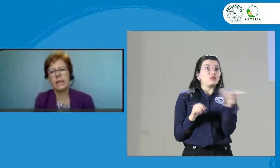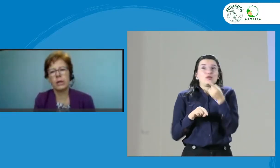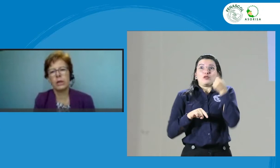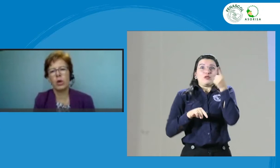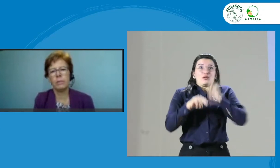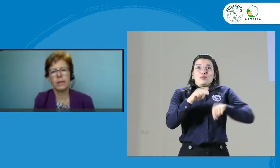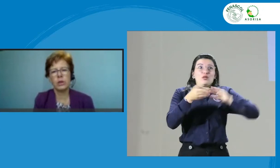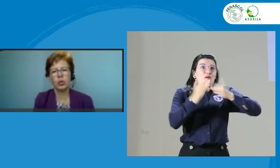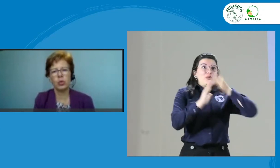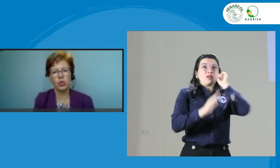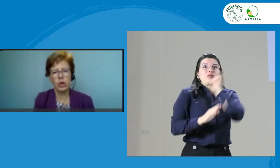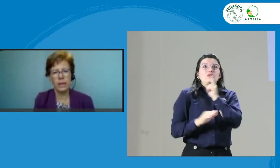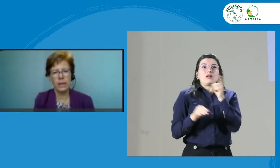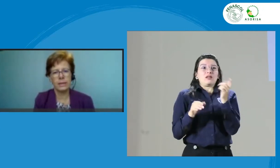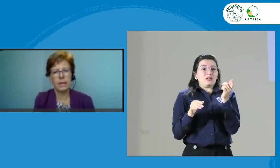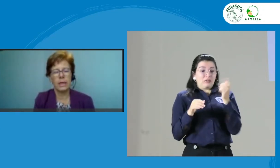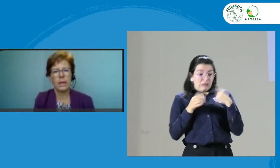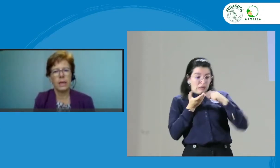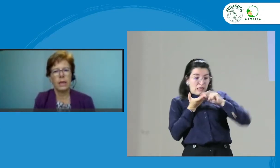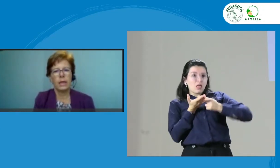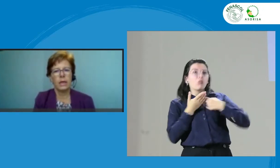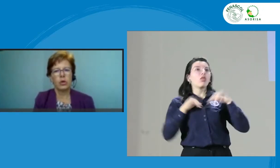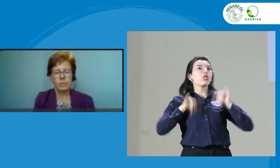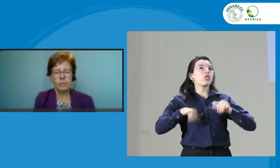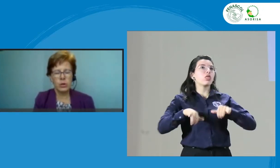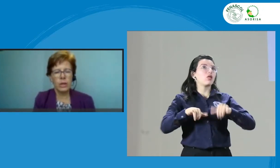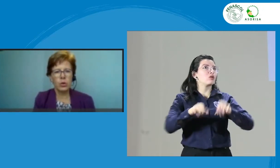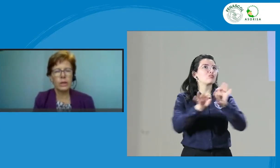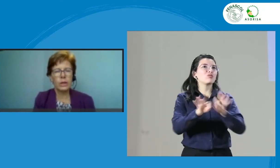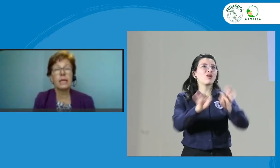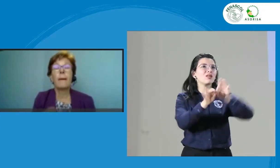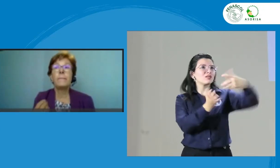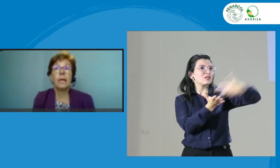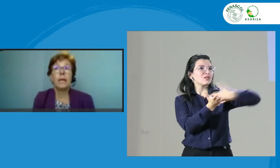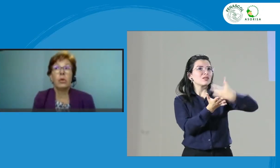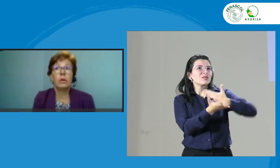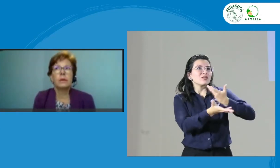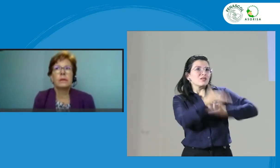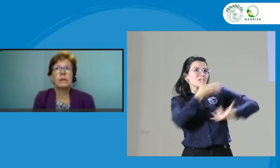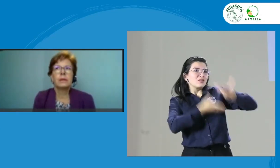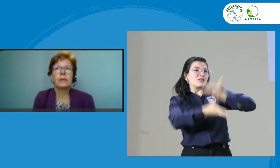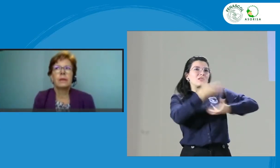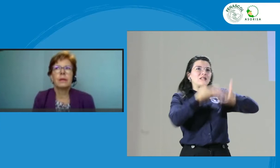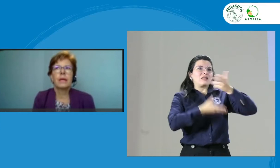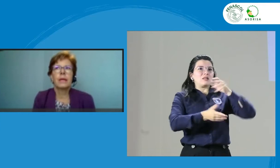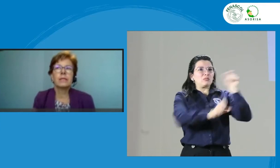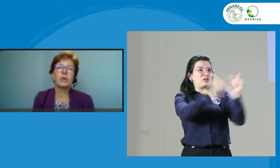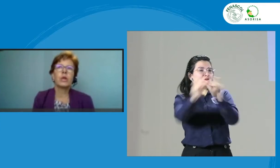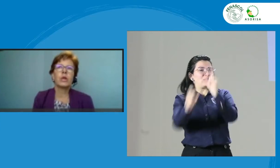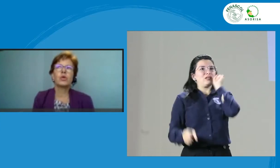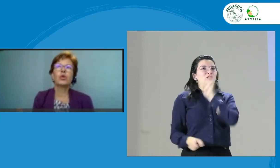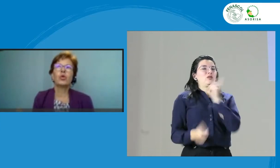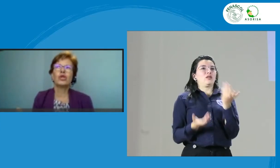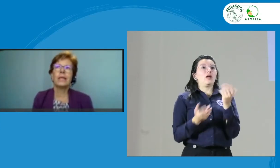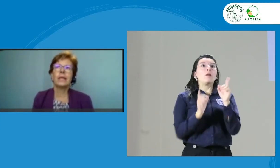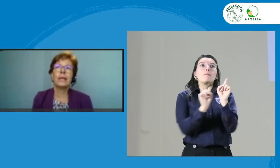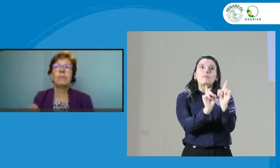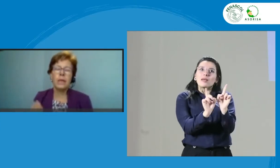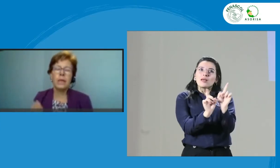retroalimentación de ustedes, las personas sordas, pero que las personas sordas no sientan miedo